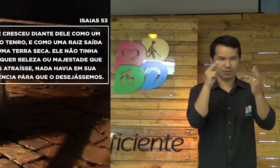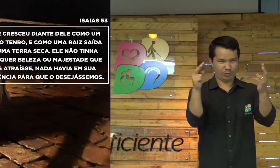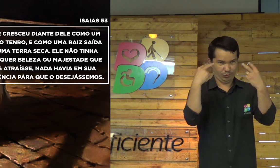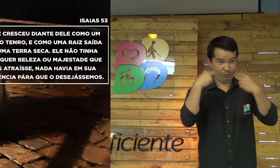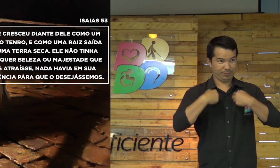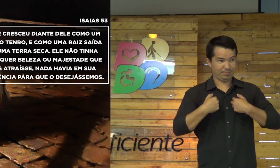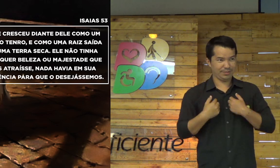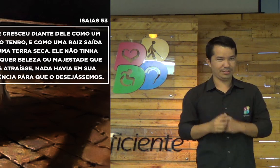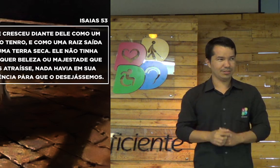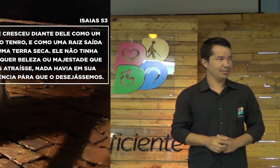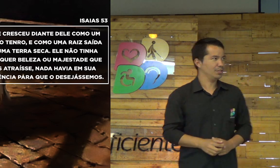Vocês olham para mim.